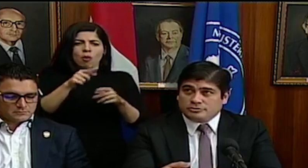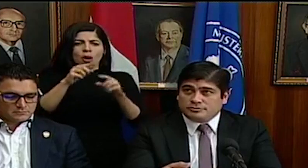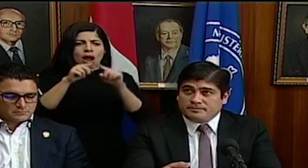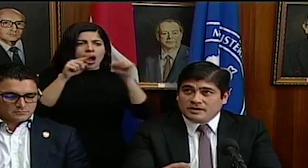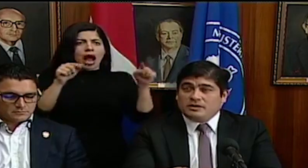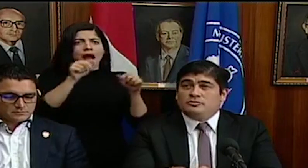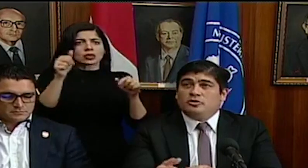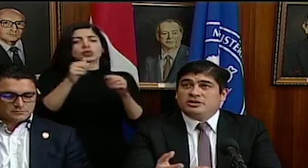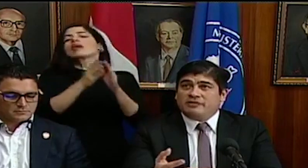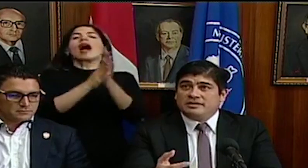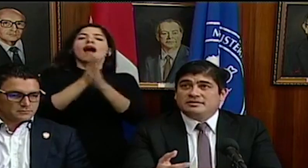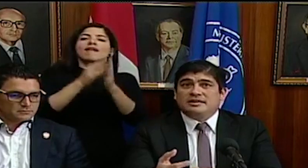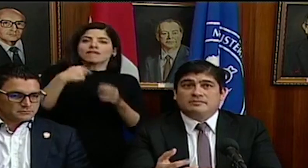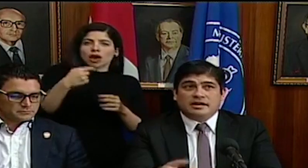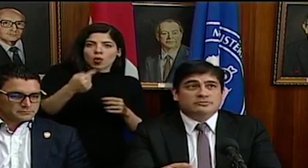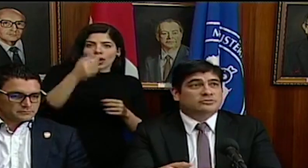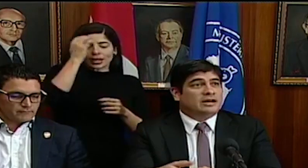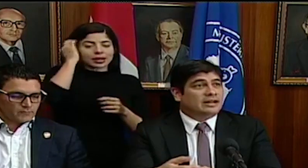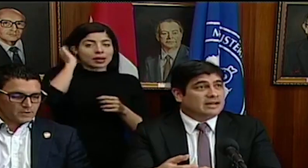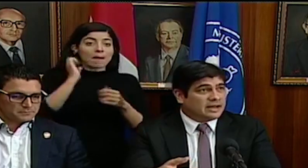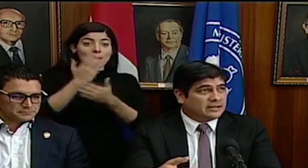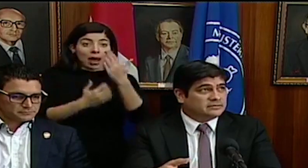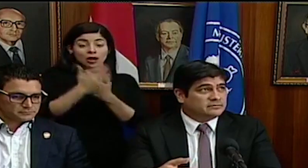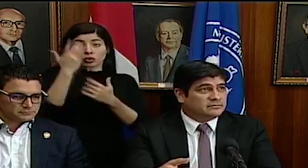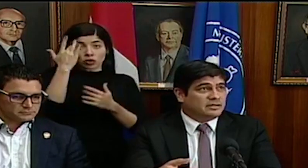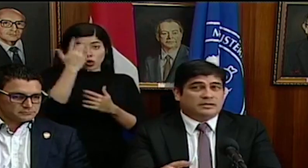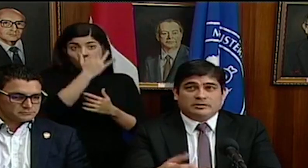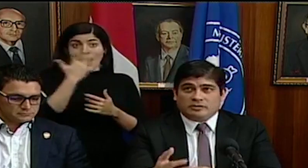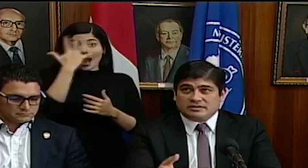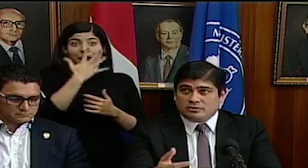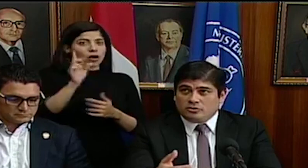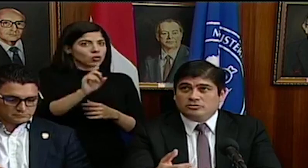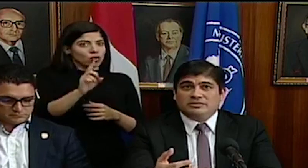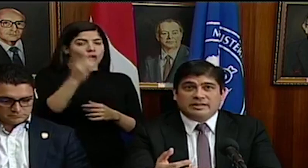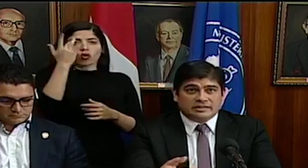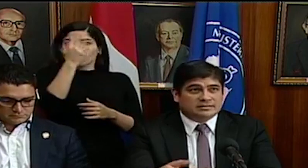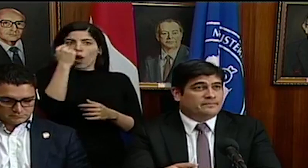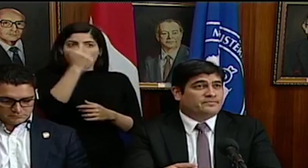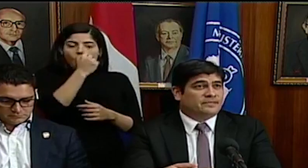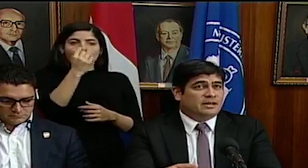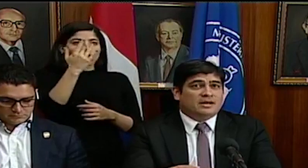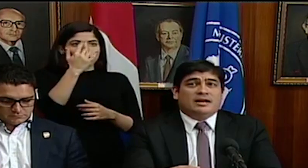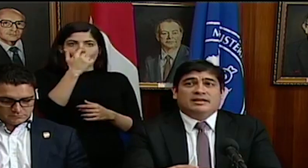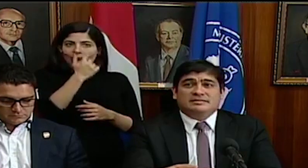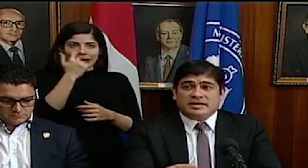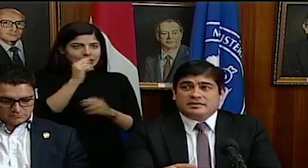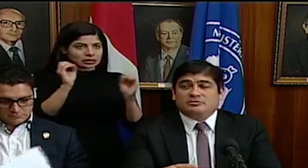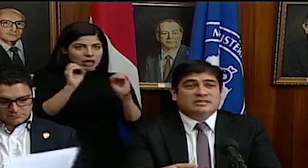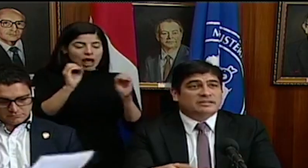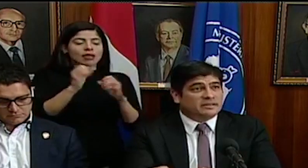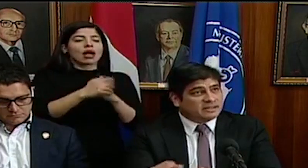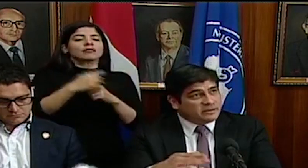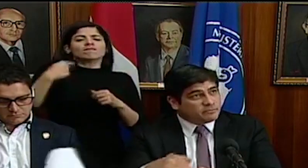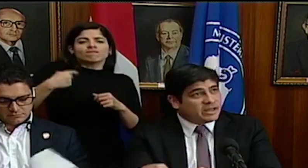manos. No llevarse las manos a la cara, ni tocarse ojos ni nariz. Estar